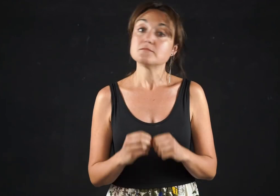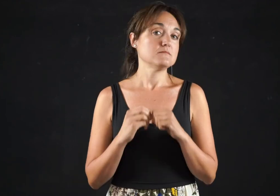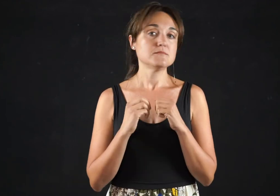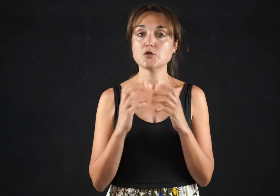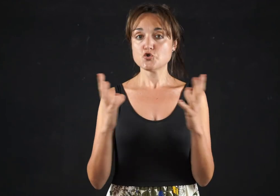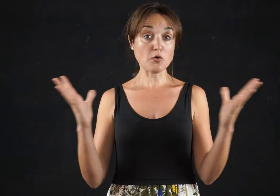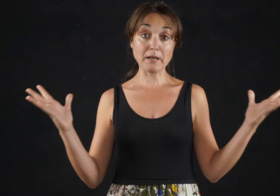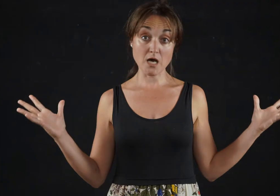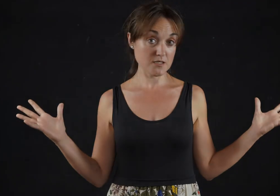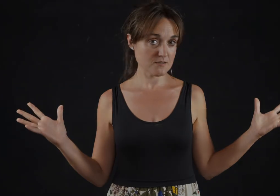Surprise!